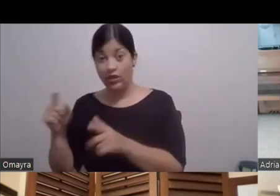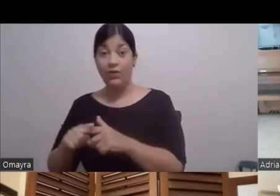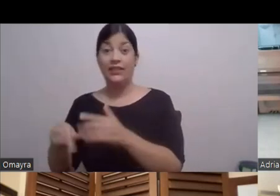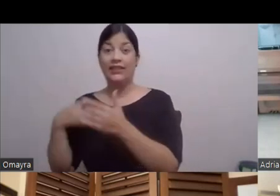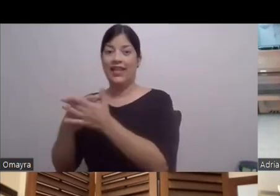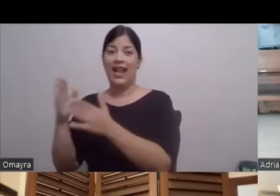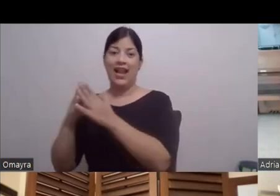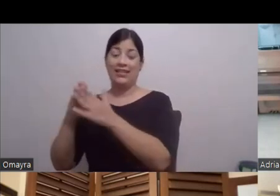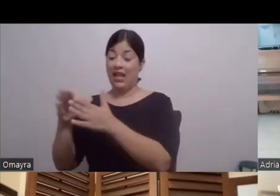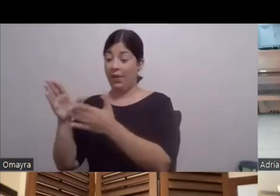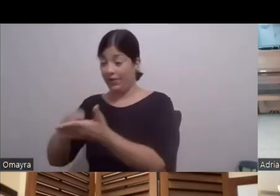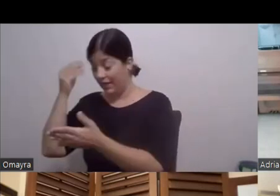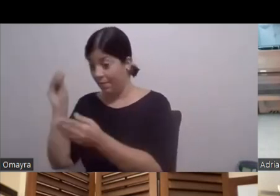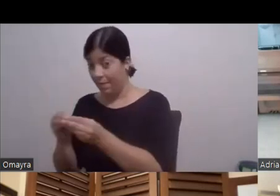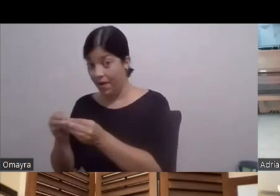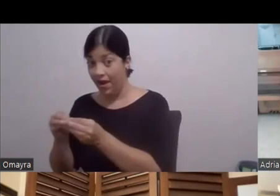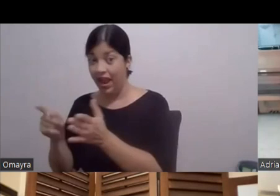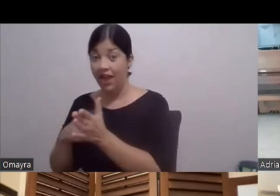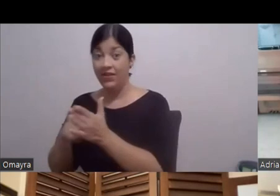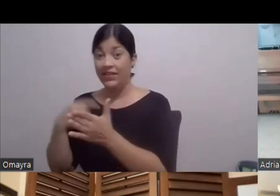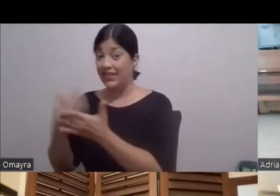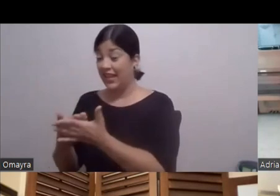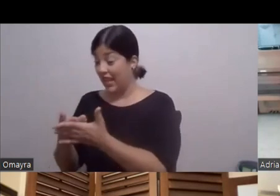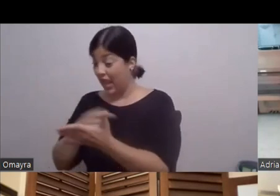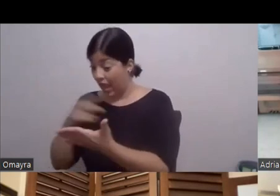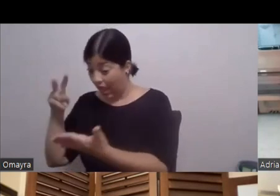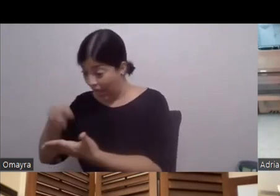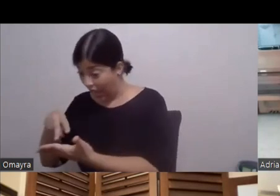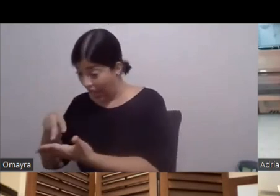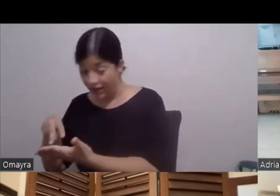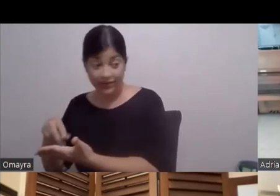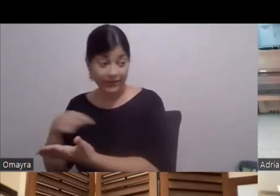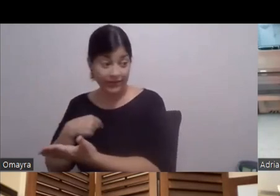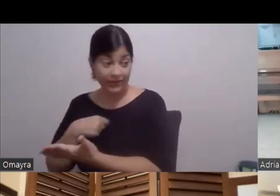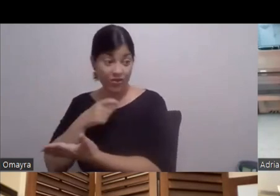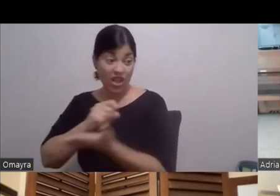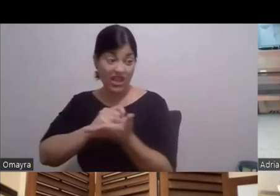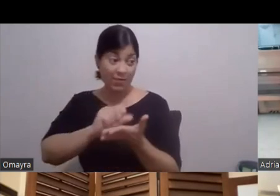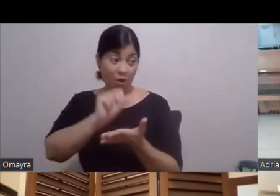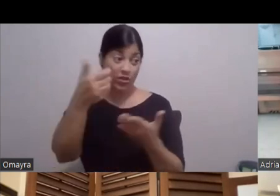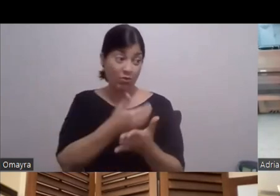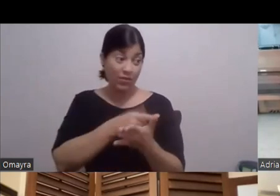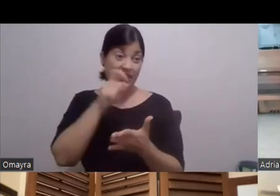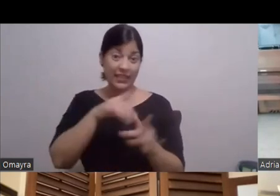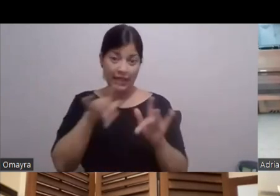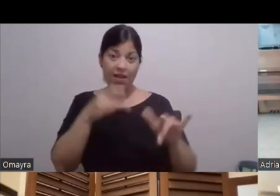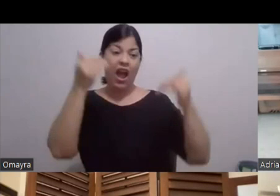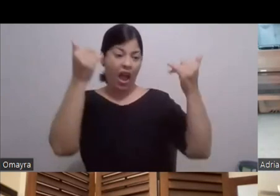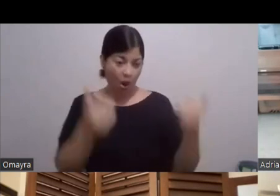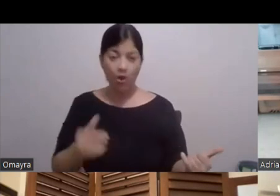ocasiones Llegas al set Y te dicen Mira escribimos Otra escena Que la vas a grabar Y toma Y te la tienes que aprender Al momento Y ok Esta escena Tienes que